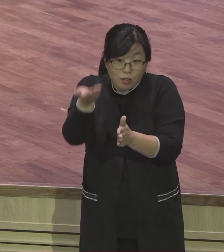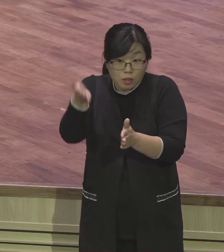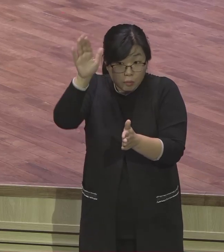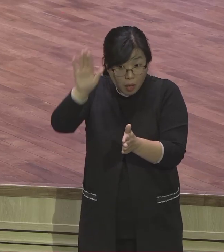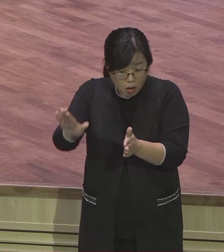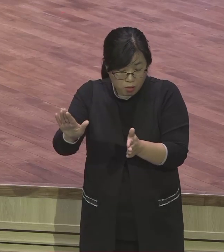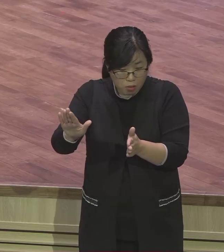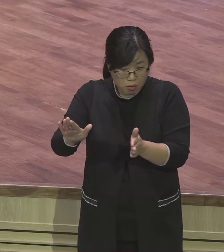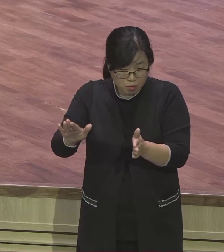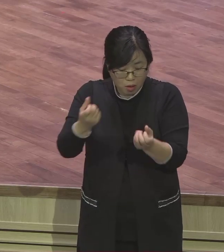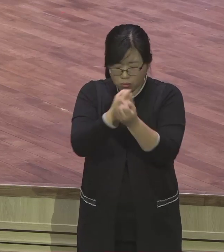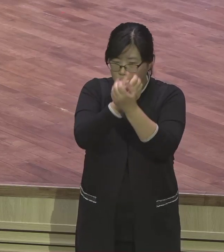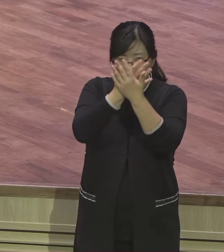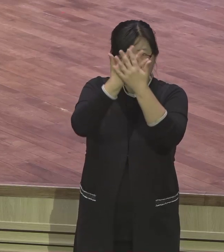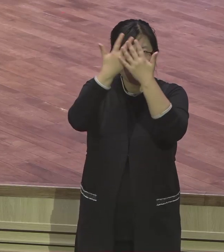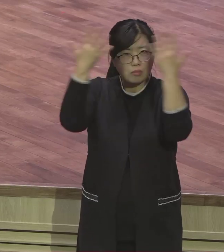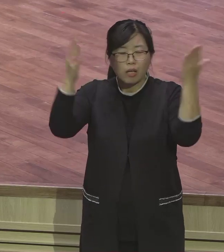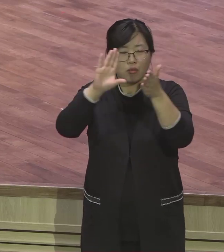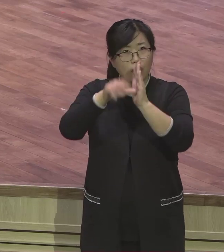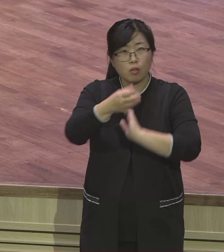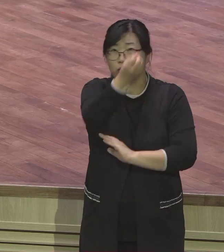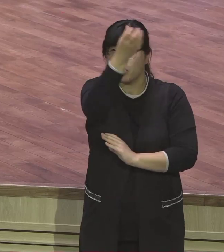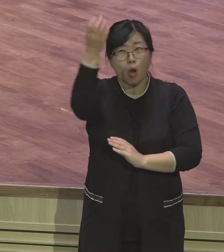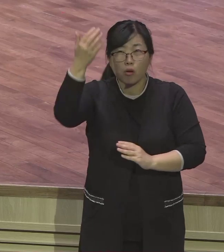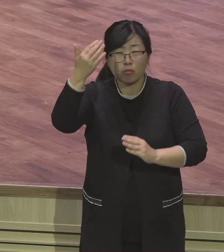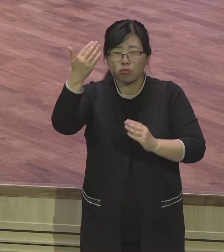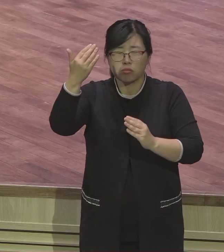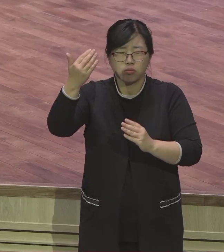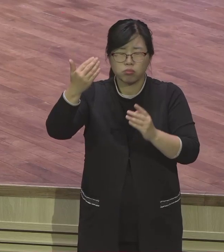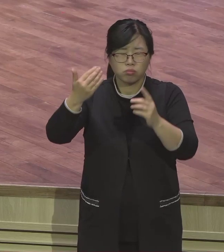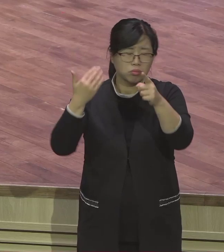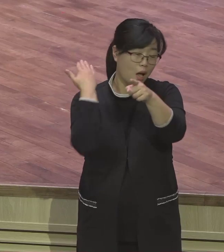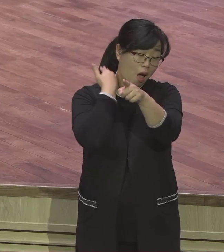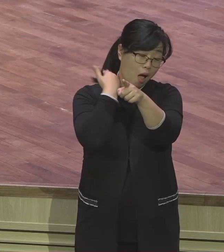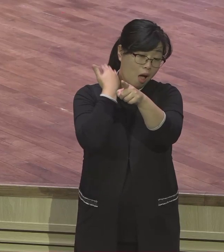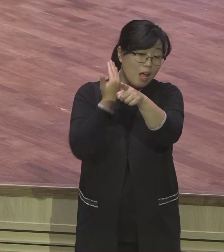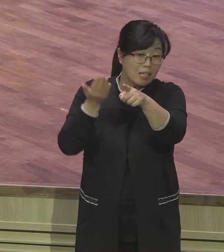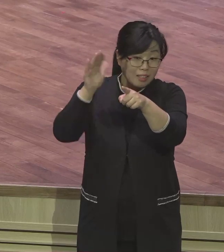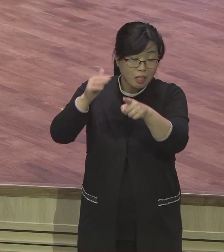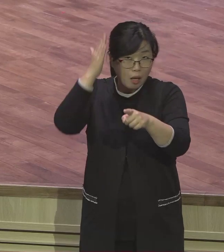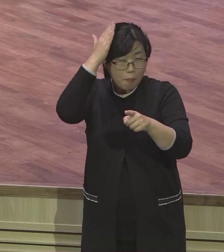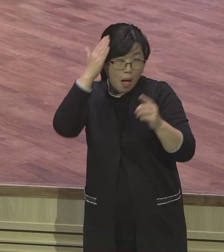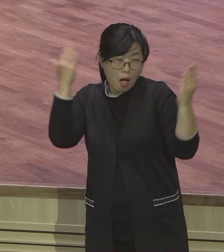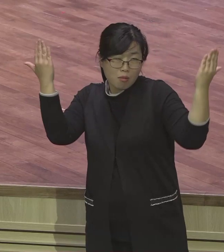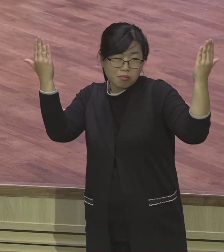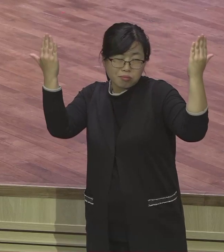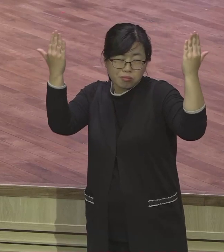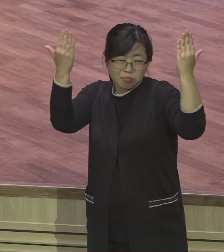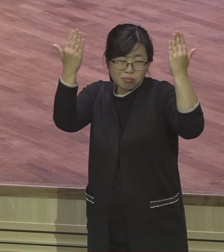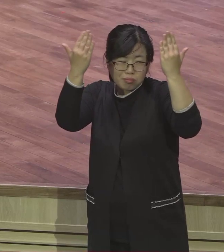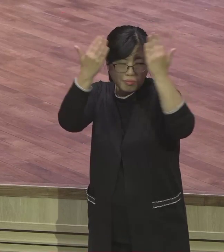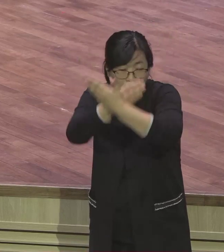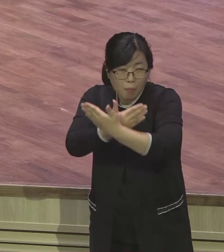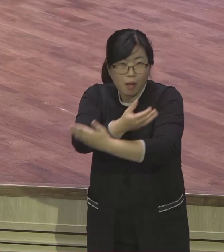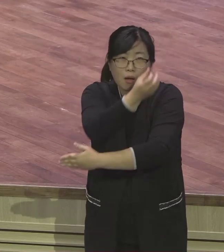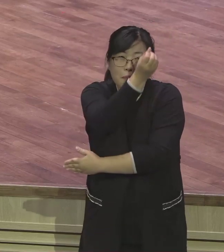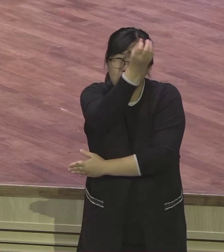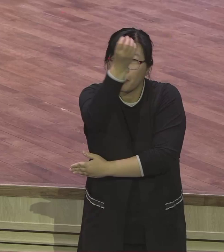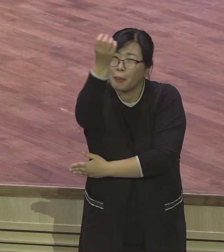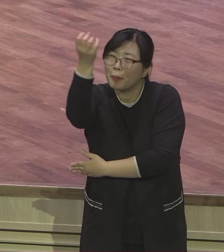그 자리에 있습니다 낮에는 안 보여요 언제 보이냐 깜깜한 밤이 되었습니다 깜깜할수록 더 잘 보입니다